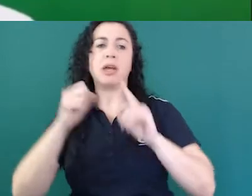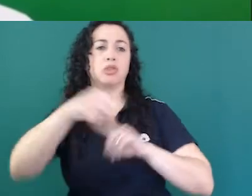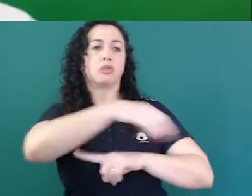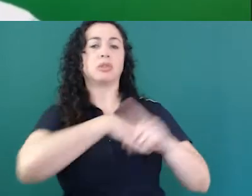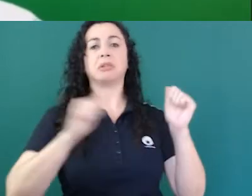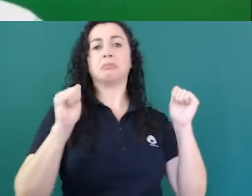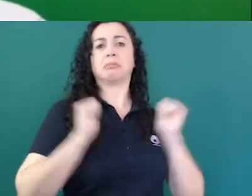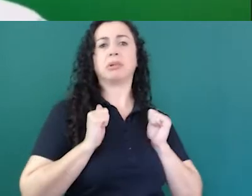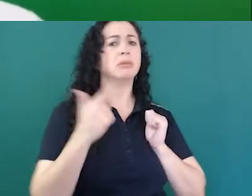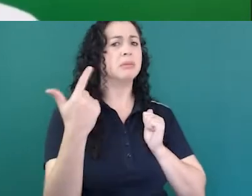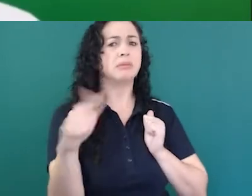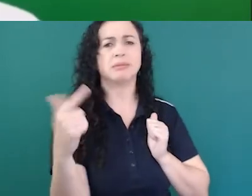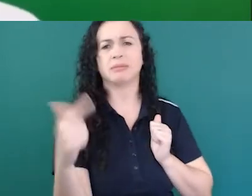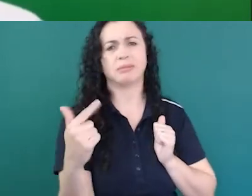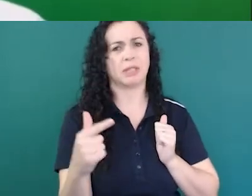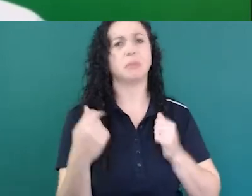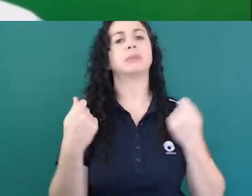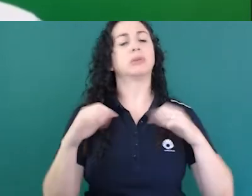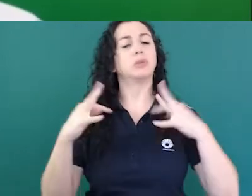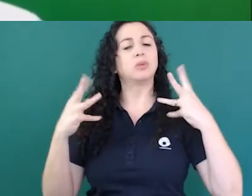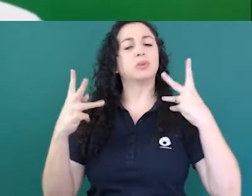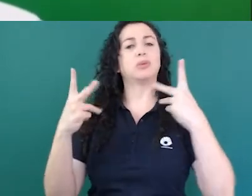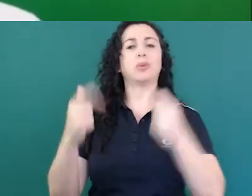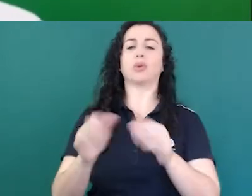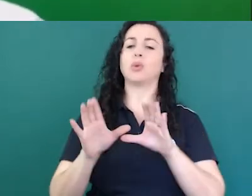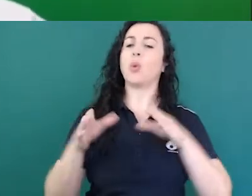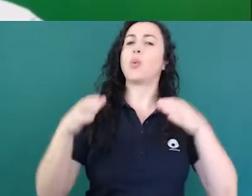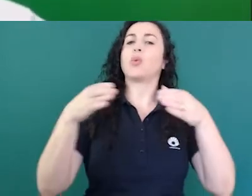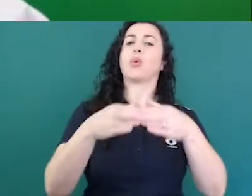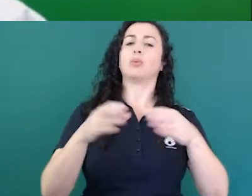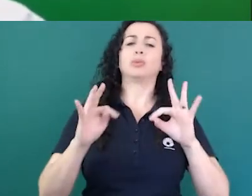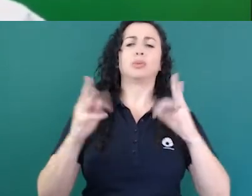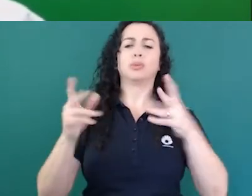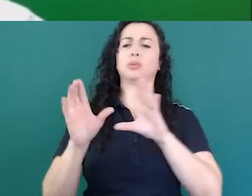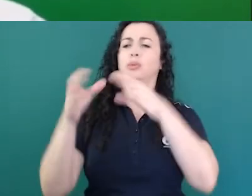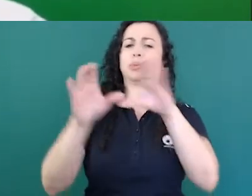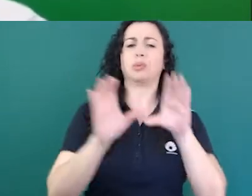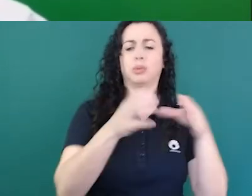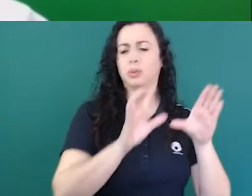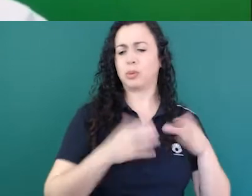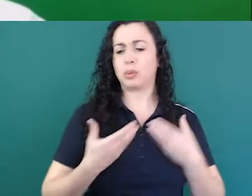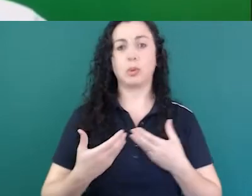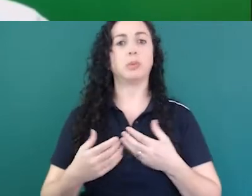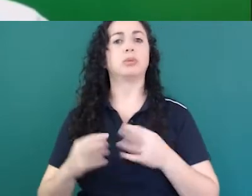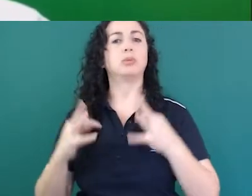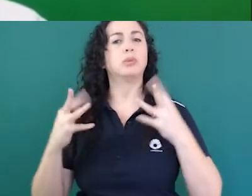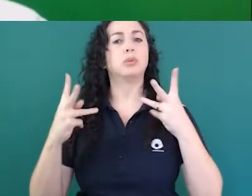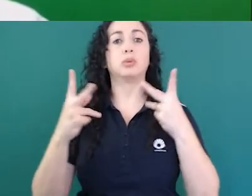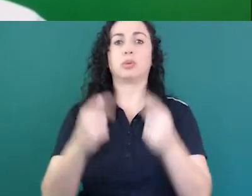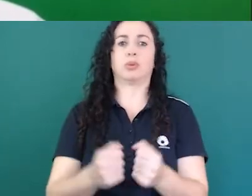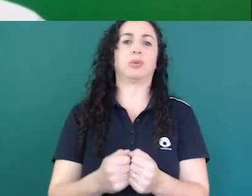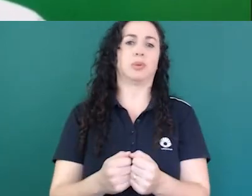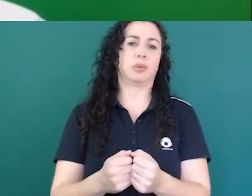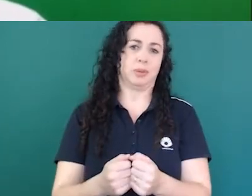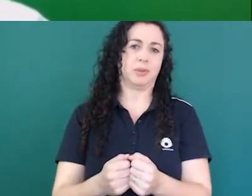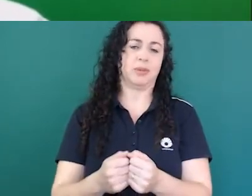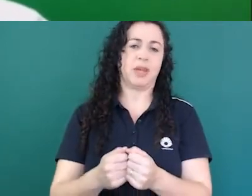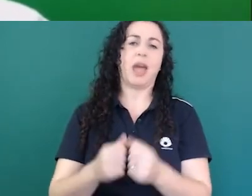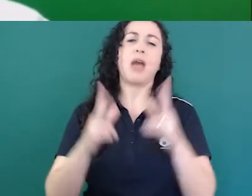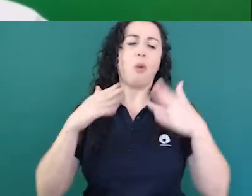grandes grupos a gente da cabeça dele digamos assim a coisa